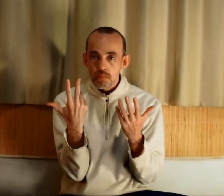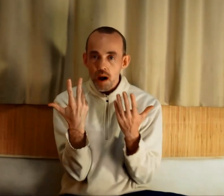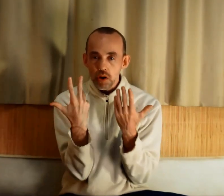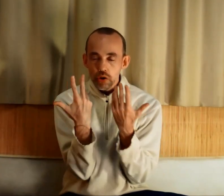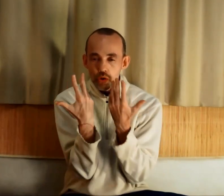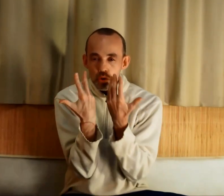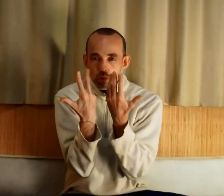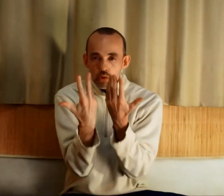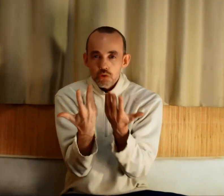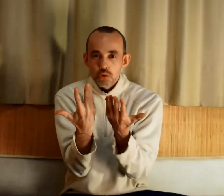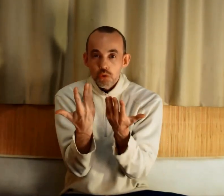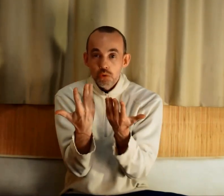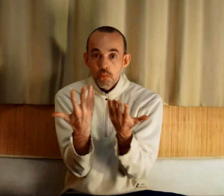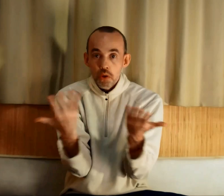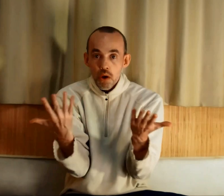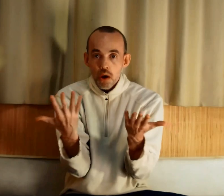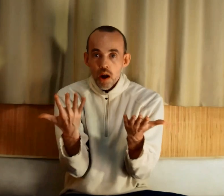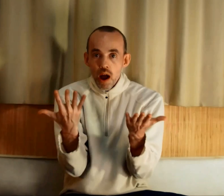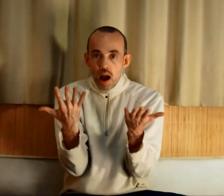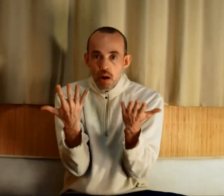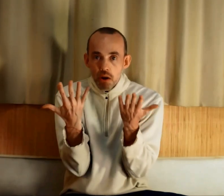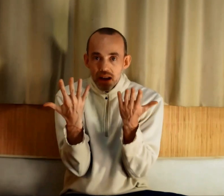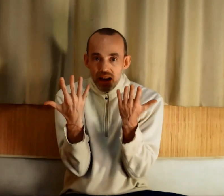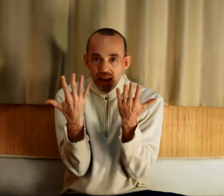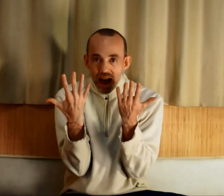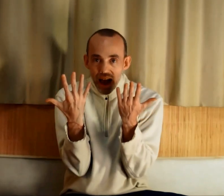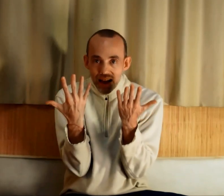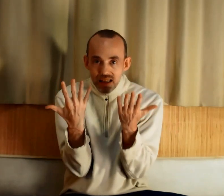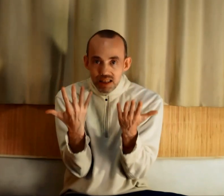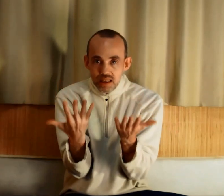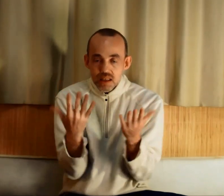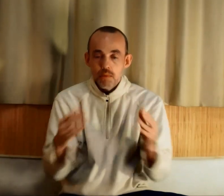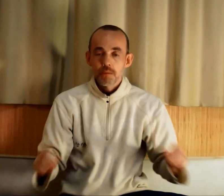démarche de bonheur, alors qu'elle est accessible.